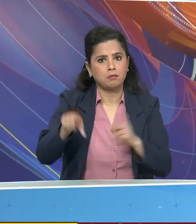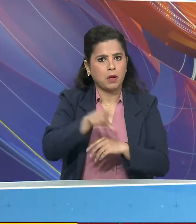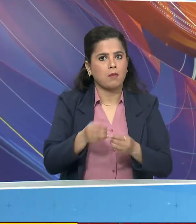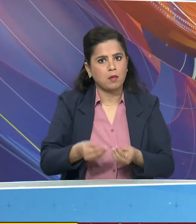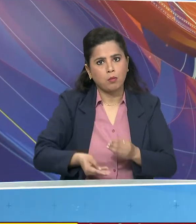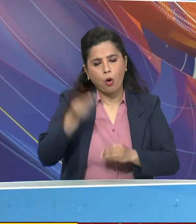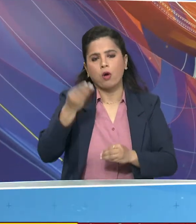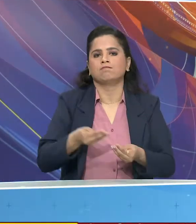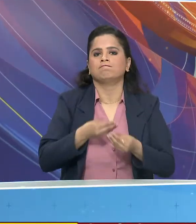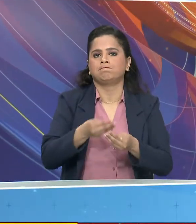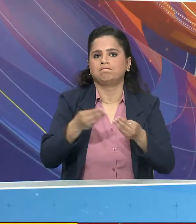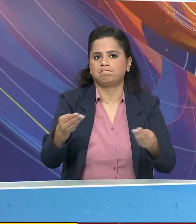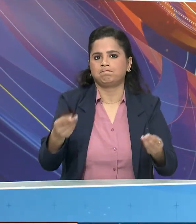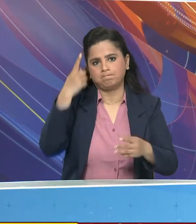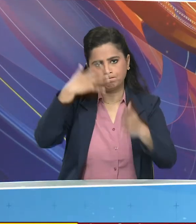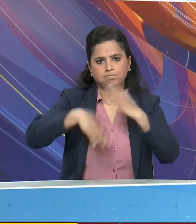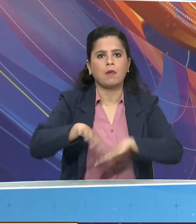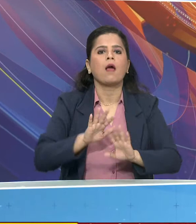होंगे